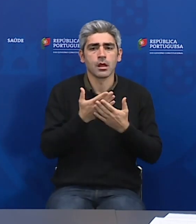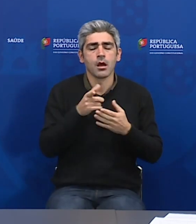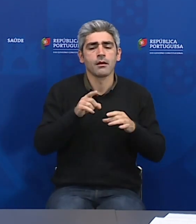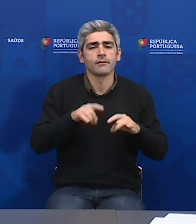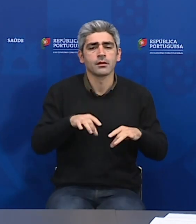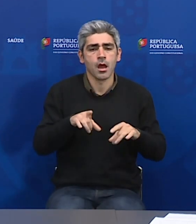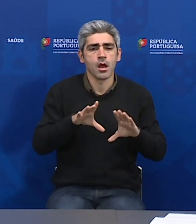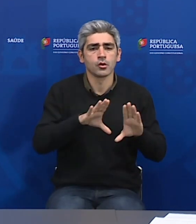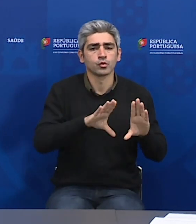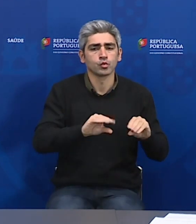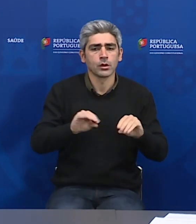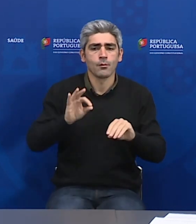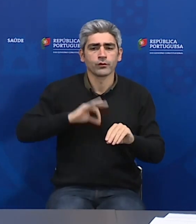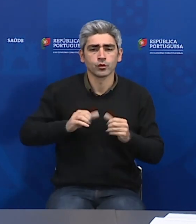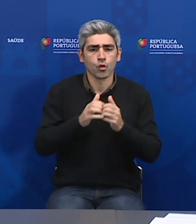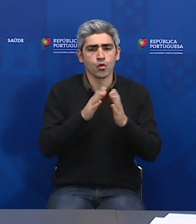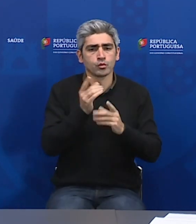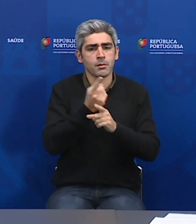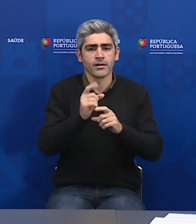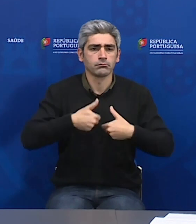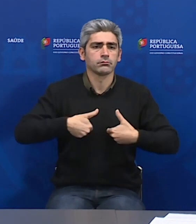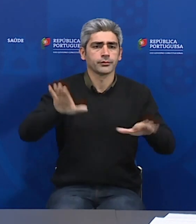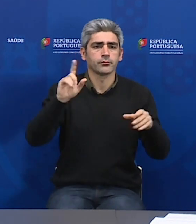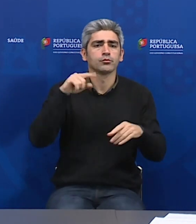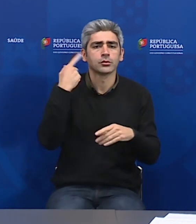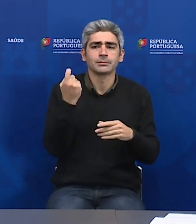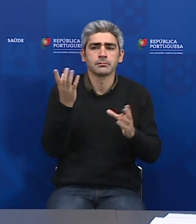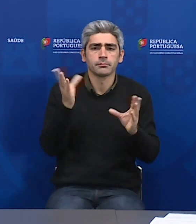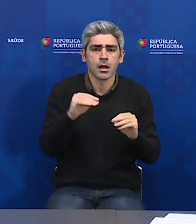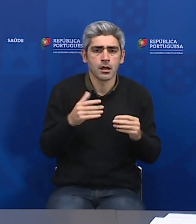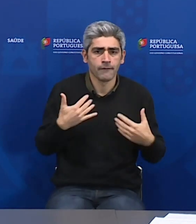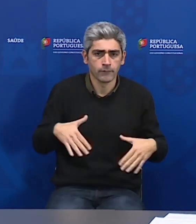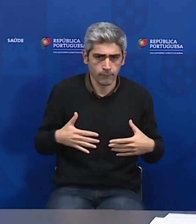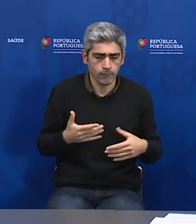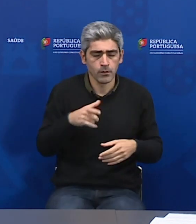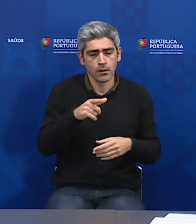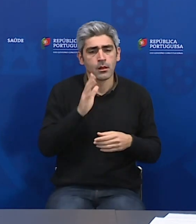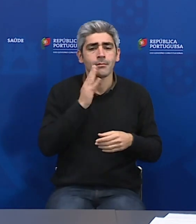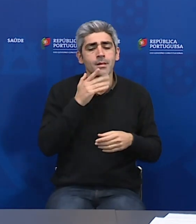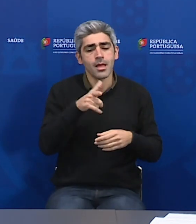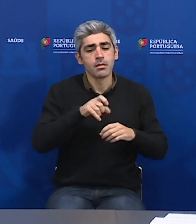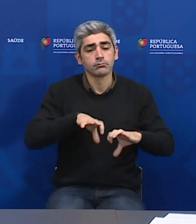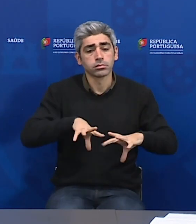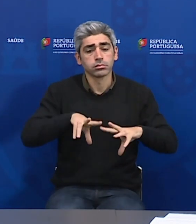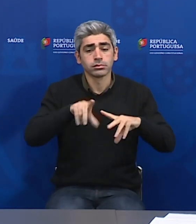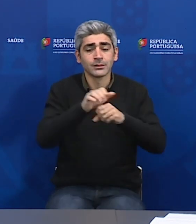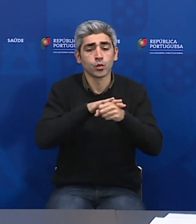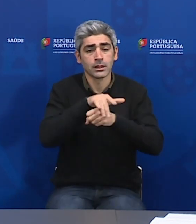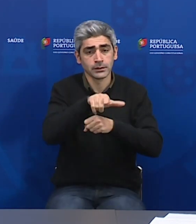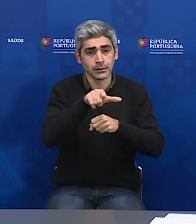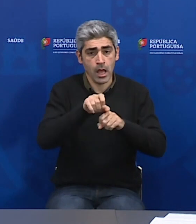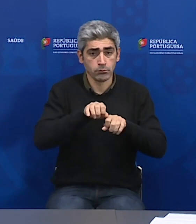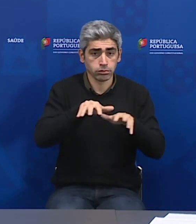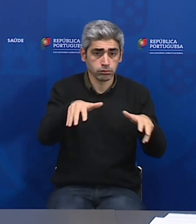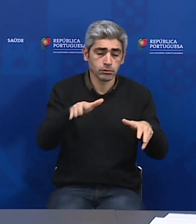vamos esgotar os profissionais todos de uma vez. E, por isso mesmo, essa escalada, de acordo com a escalada do surto, temos que ir